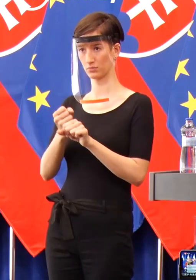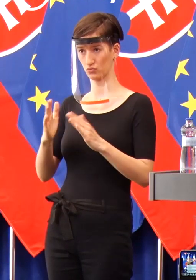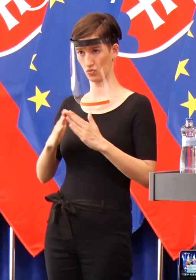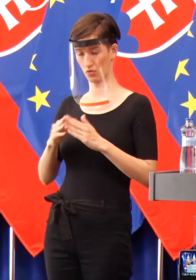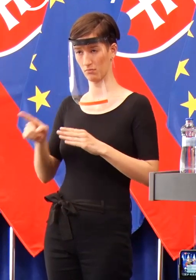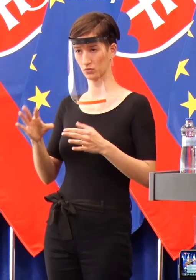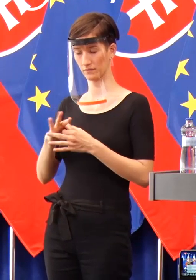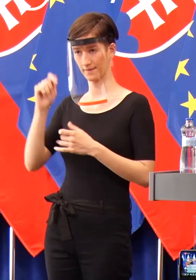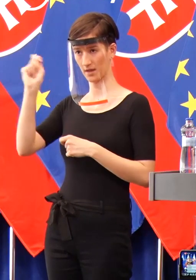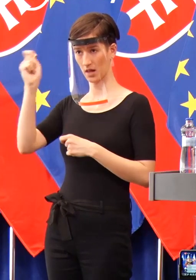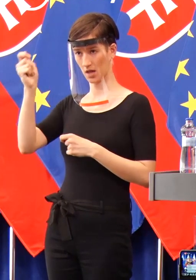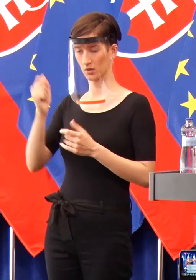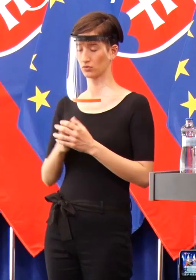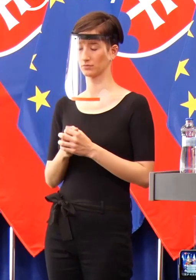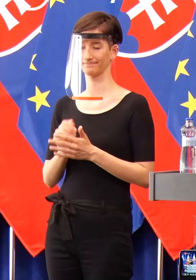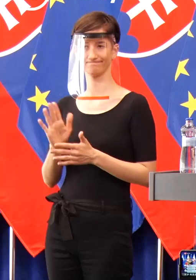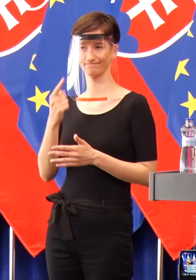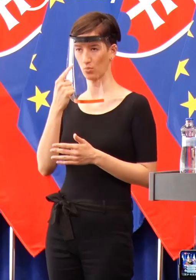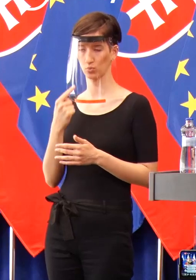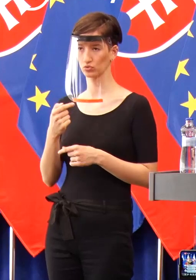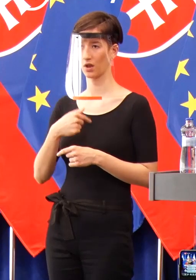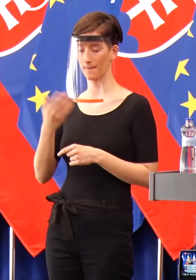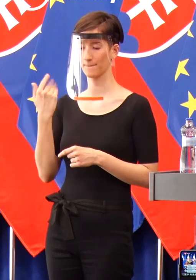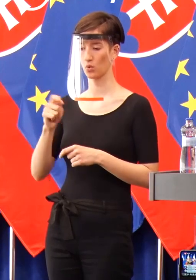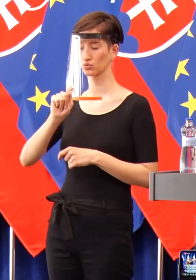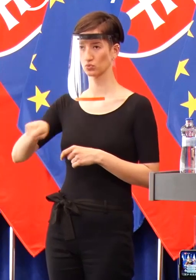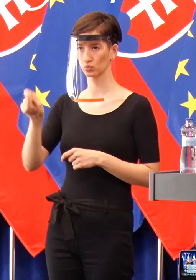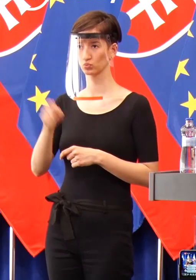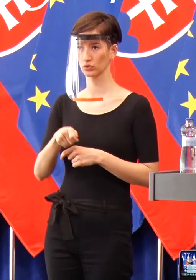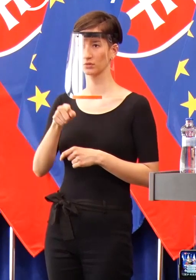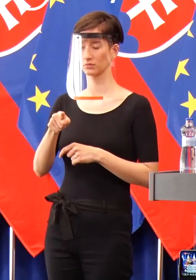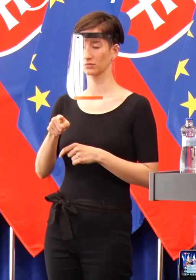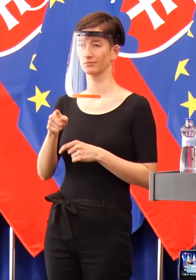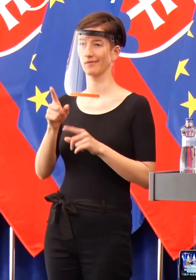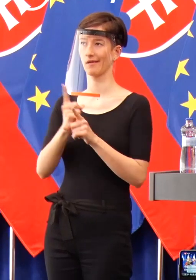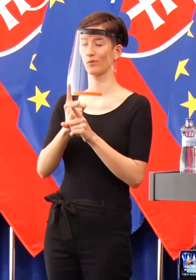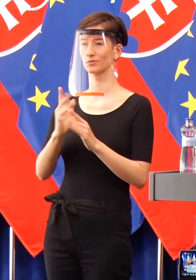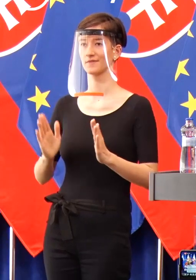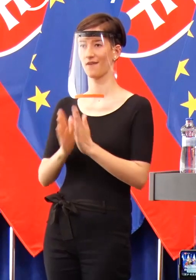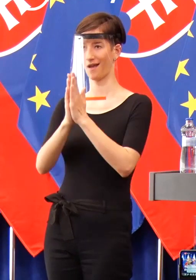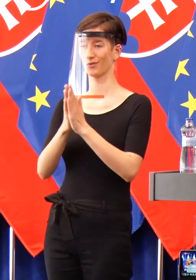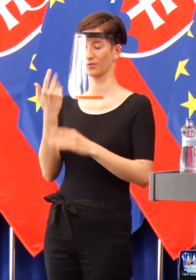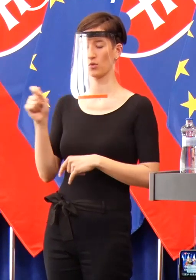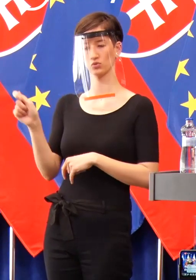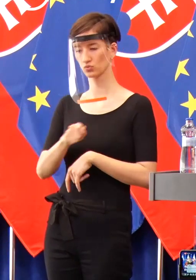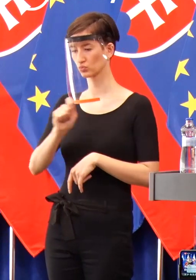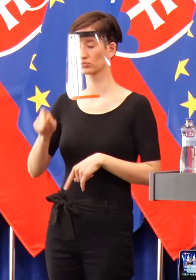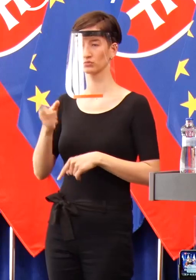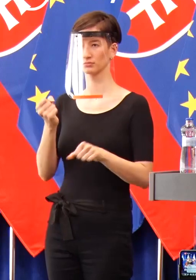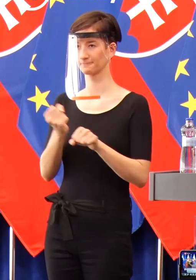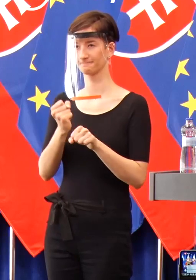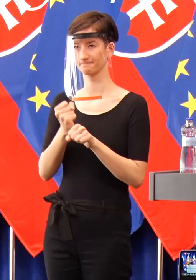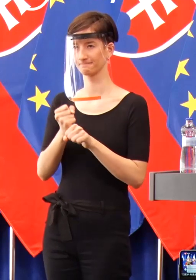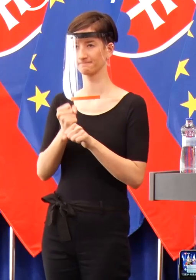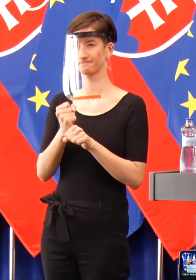zrušiť vlastným zamestnancom, vlastným zamestnancom som možno pokazil sviatky, ale je tu táto situácia a